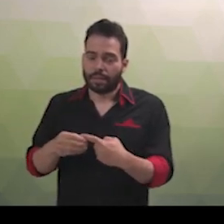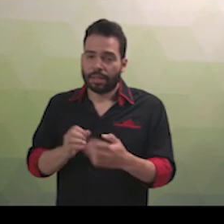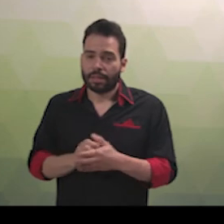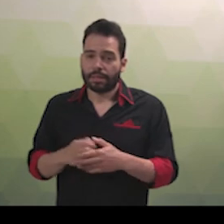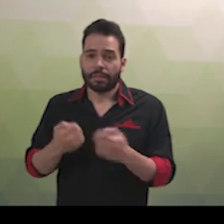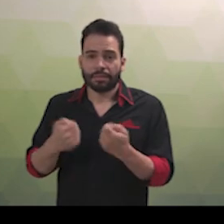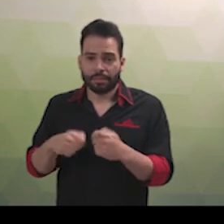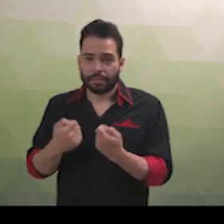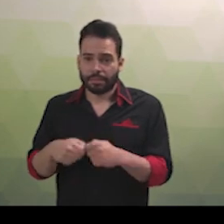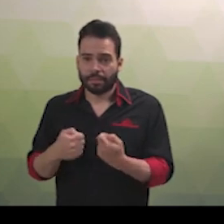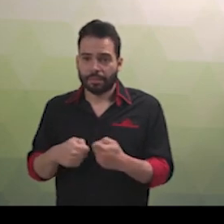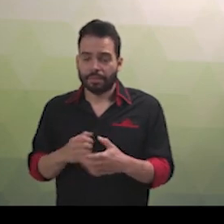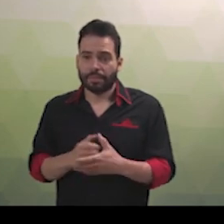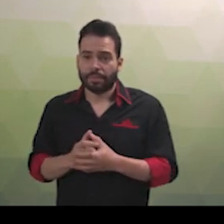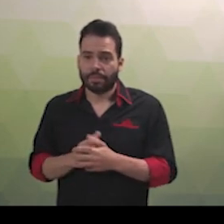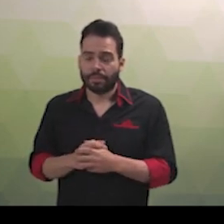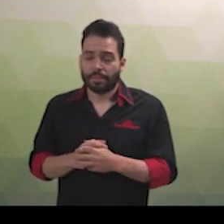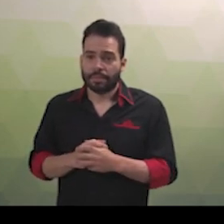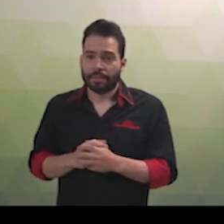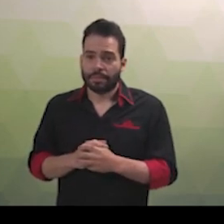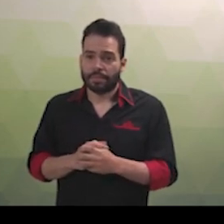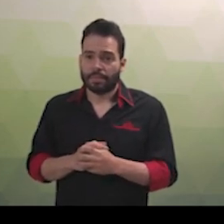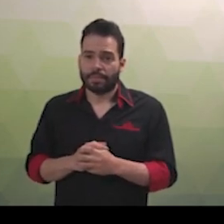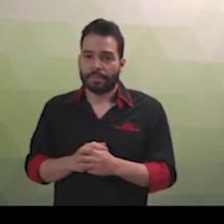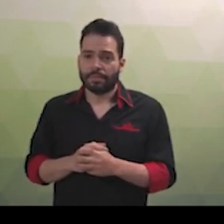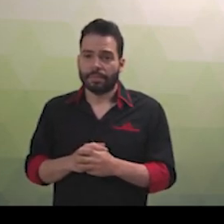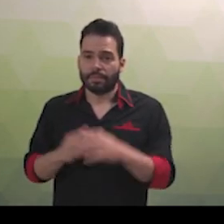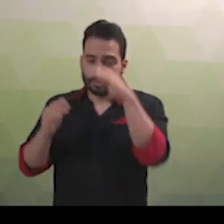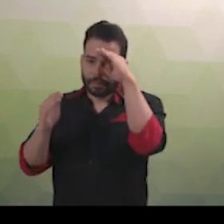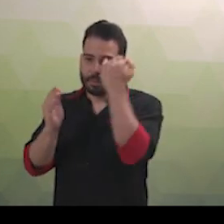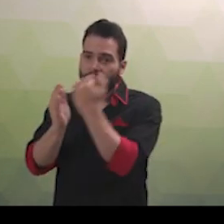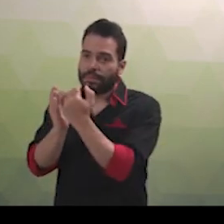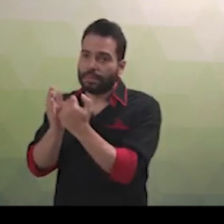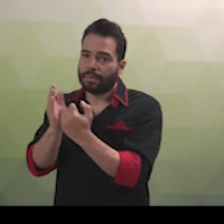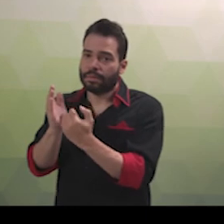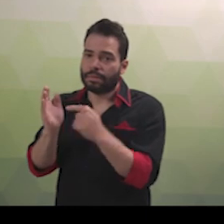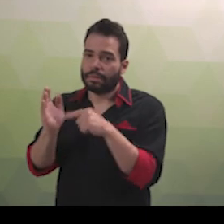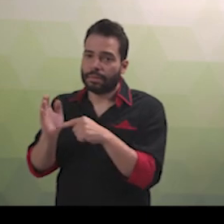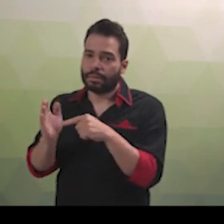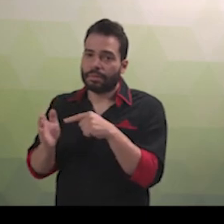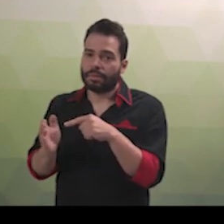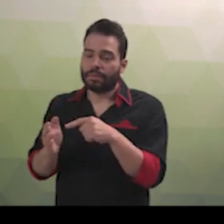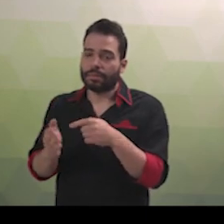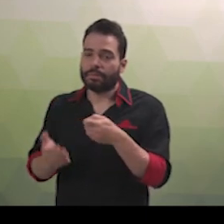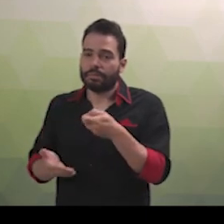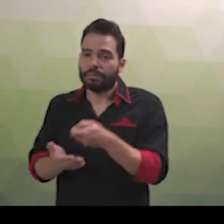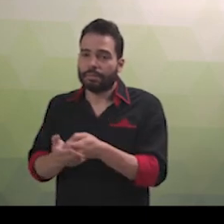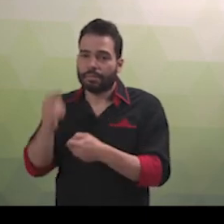deficiência auditiva o acesso à comunicação, à informação e à educação. Artigo 21.